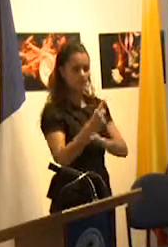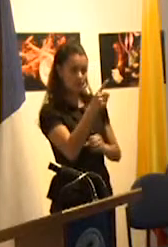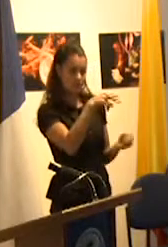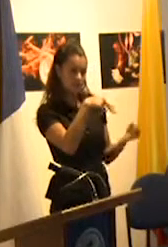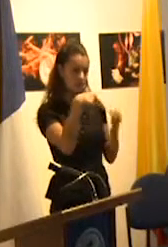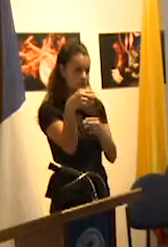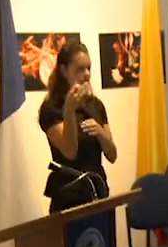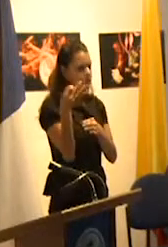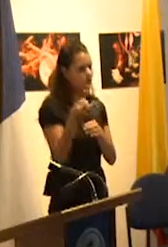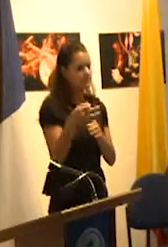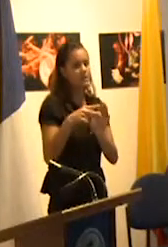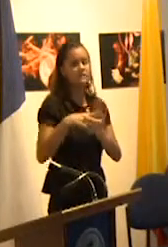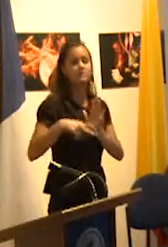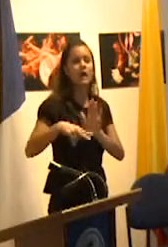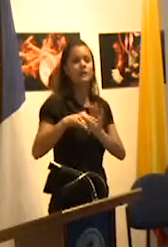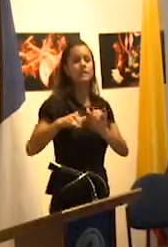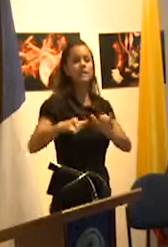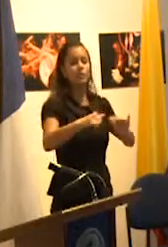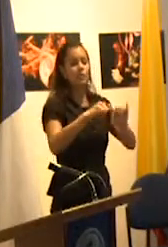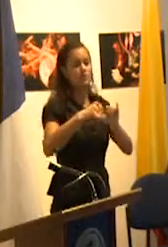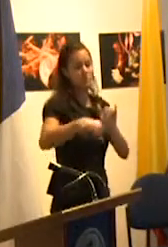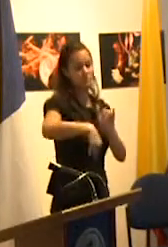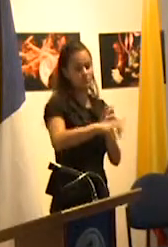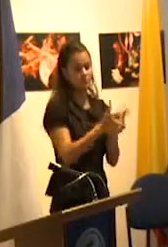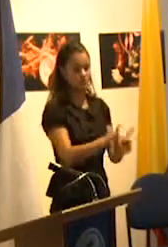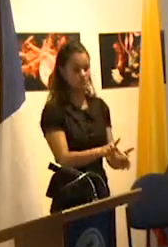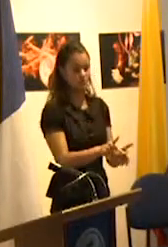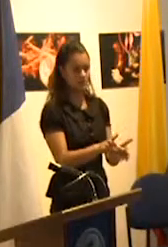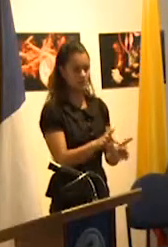mucho tiempo ha estandarizado y homogeneizado a los estudiantes